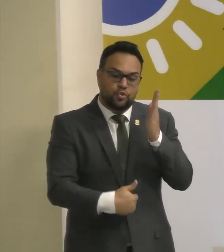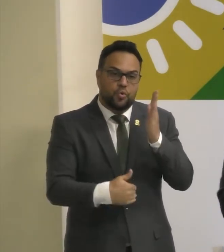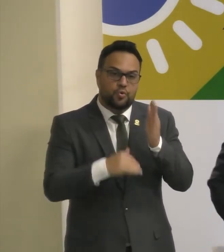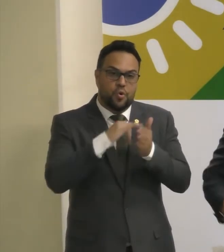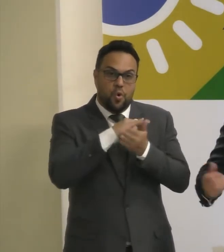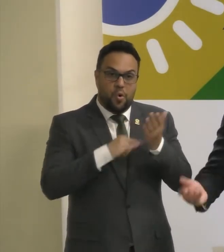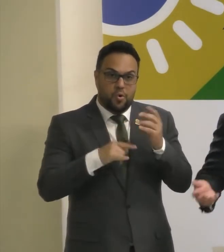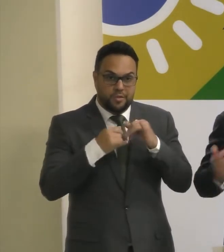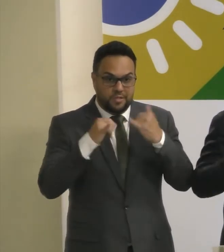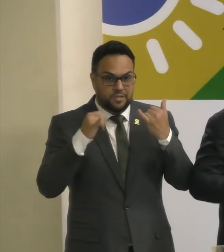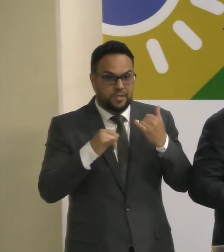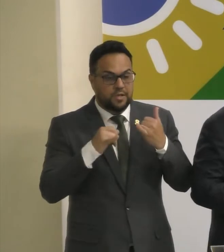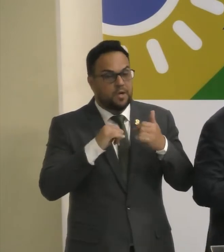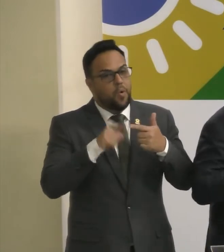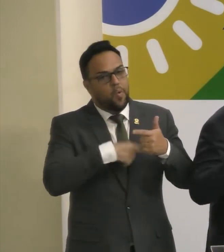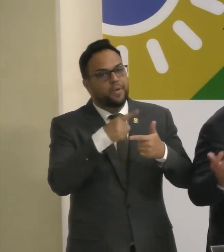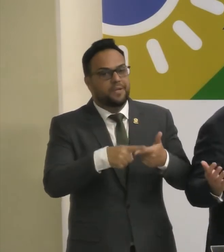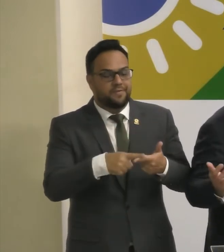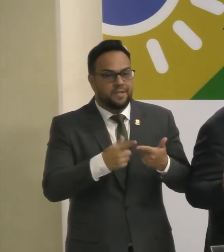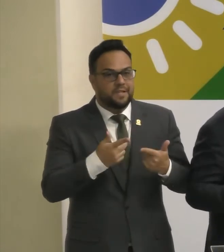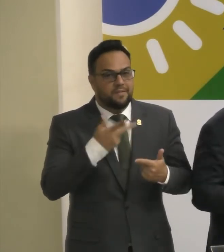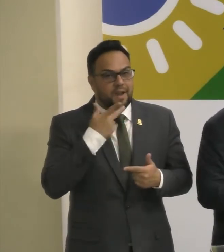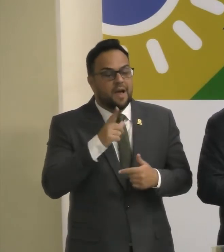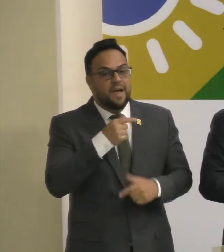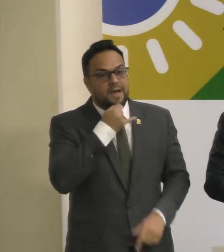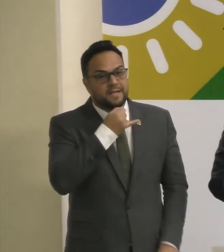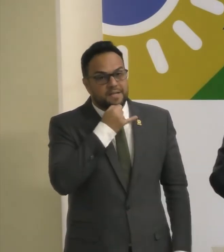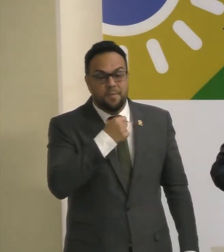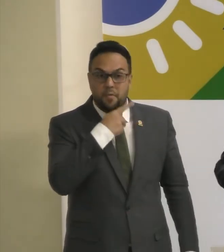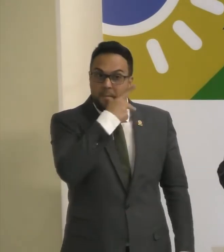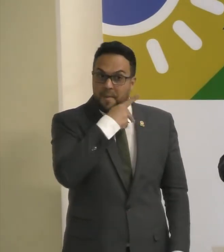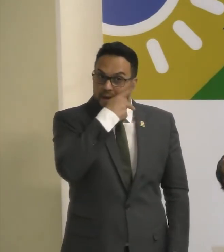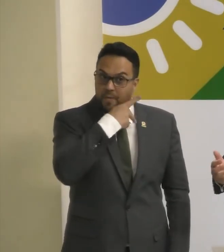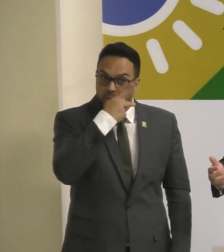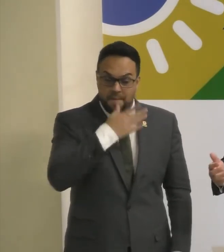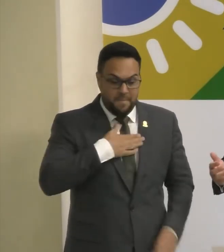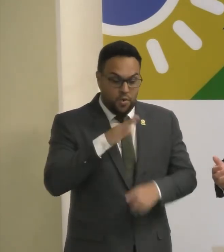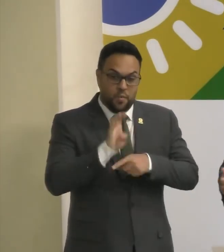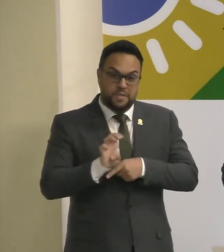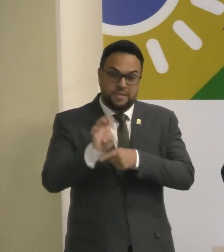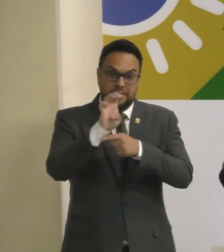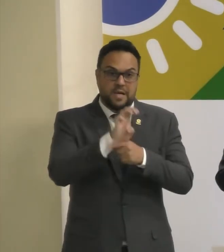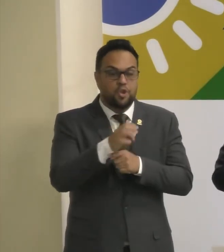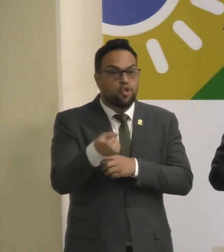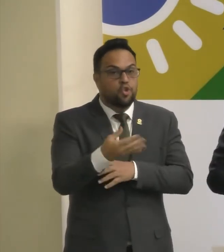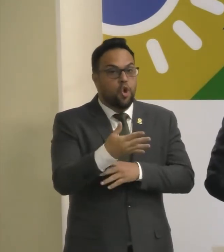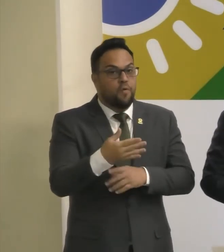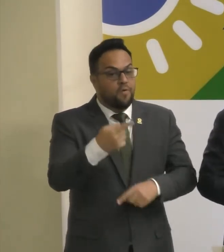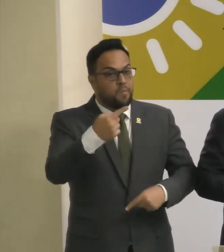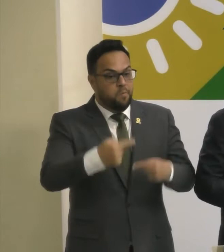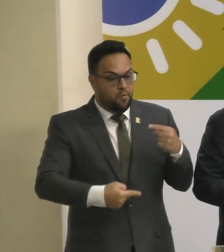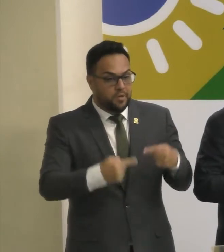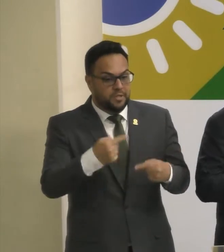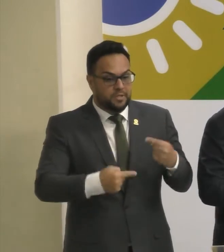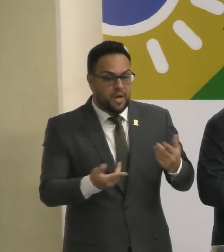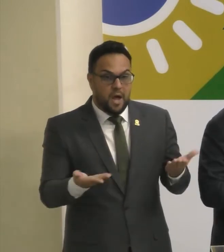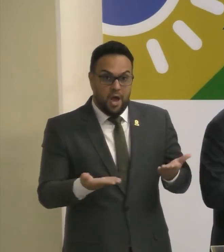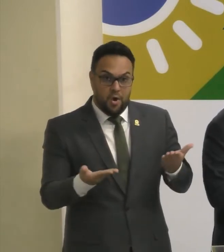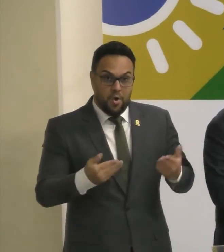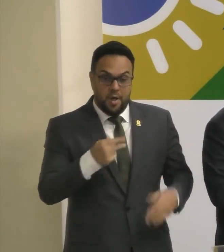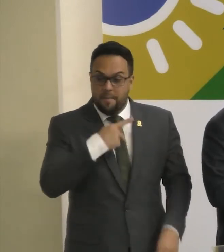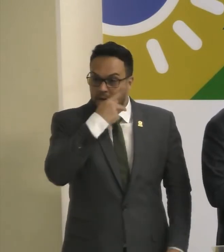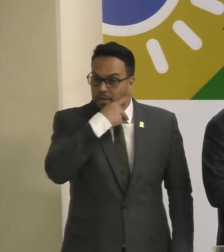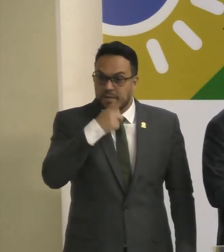tarifa. E aqui, mais uma vez, quero dar como exemplo o meu Piauí, o quanto é importante na nova política. O Piauí, atualmente, temos